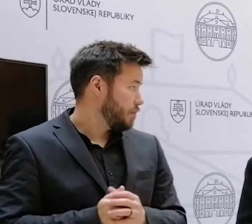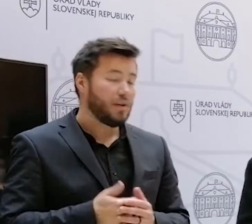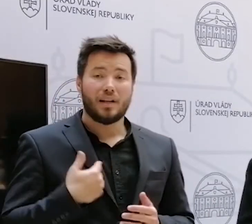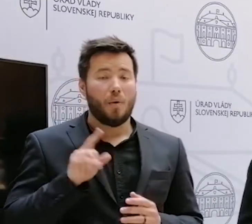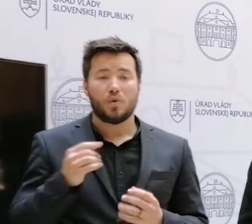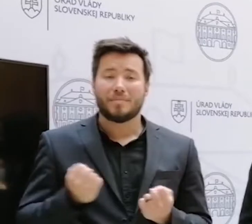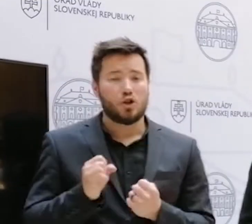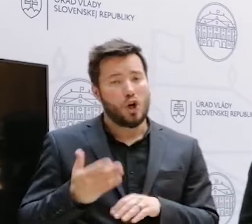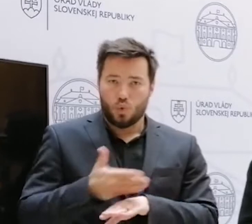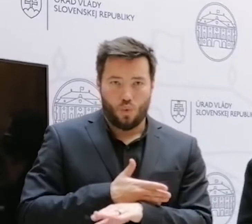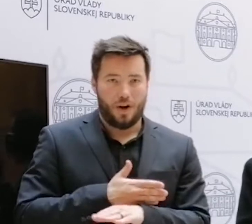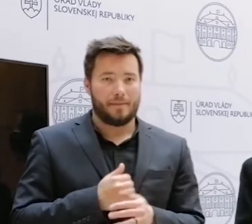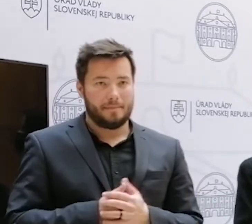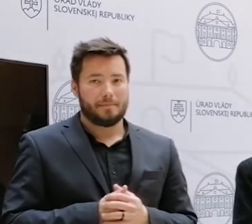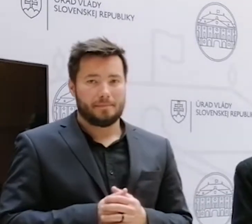budem snažiť, aby to bola aj skôr.